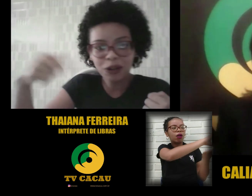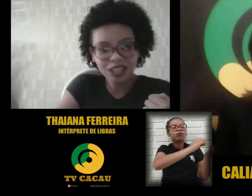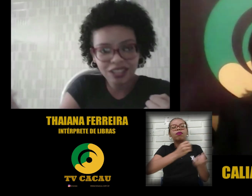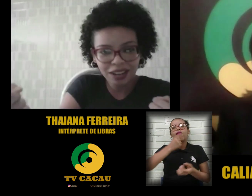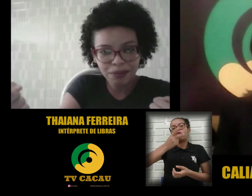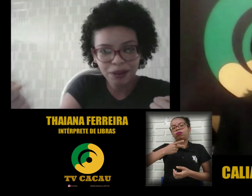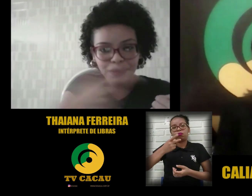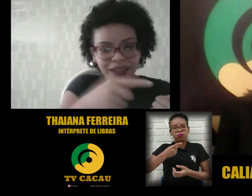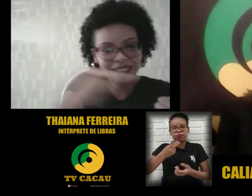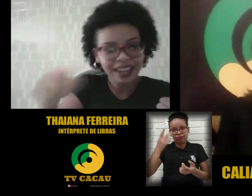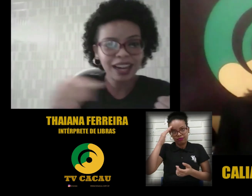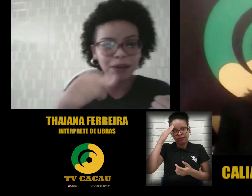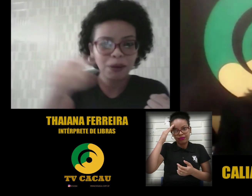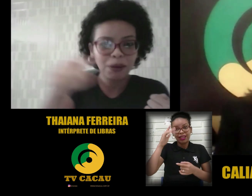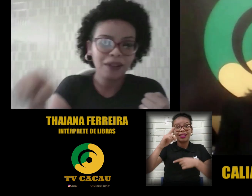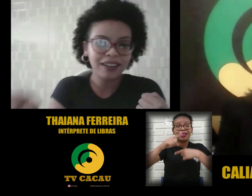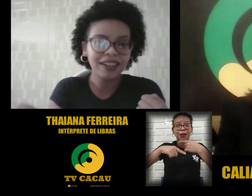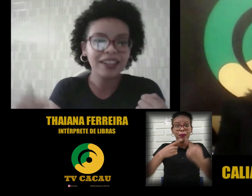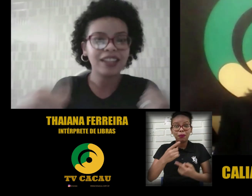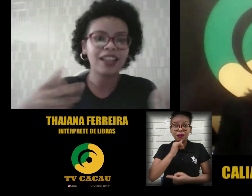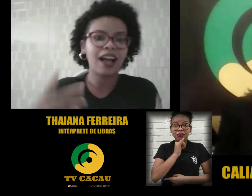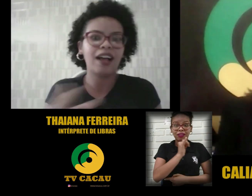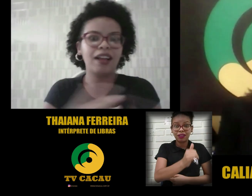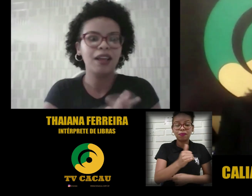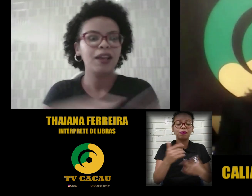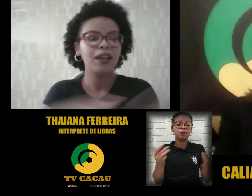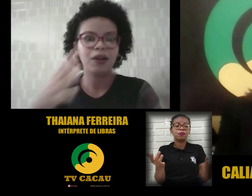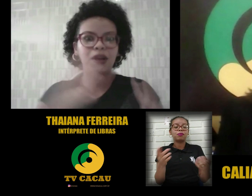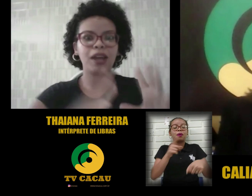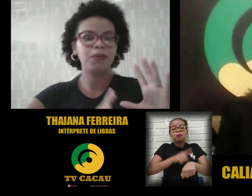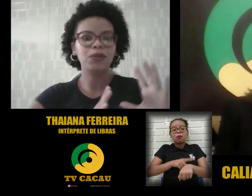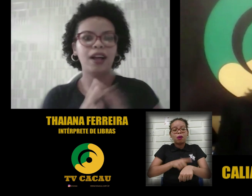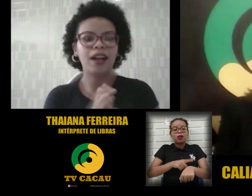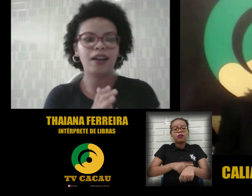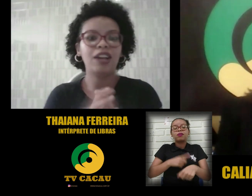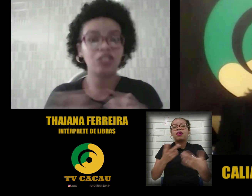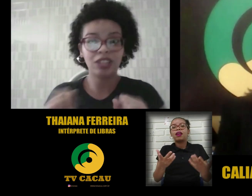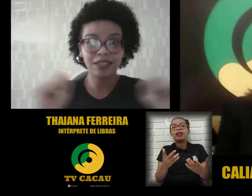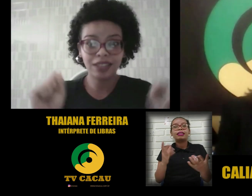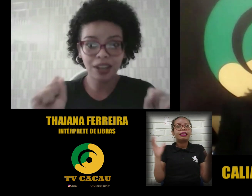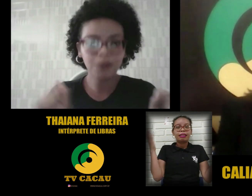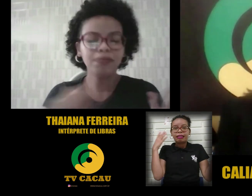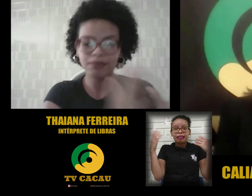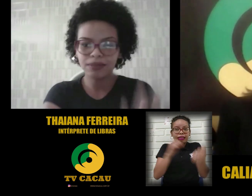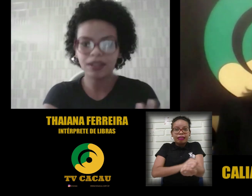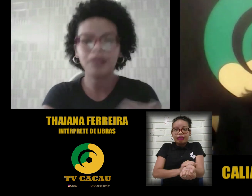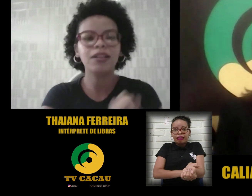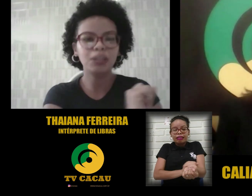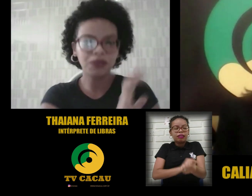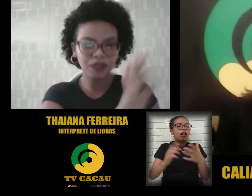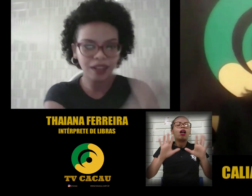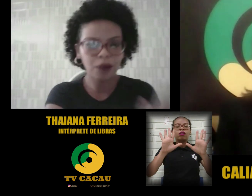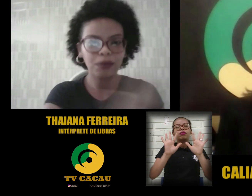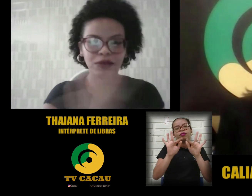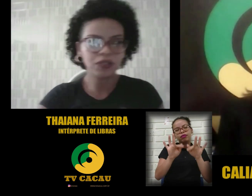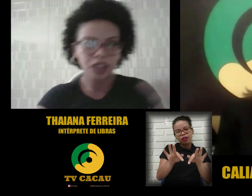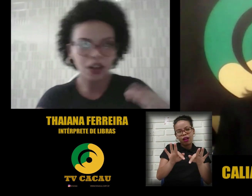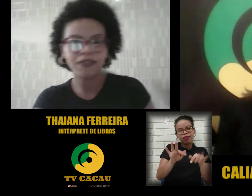dizer, para não passar naquele momento ali que está muita agitação, deixa para o final. No final, ele